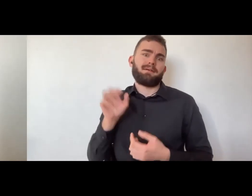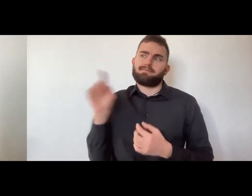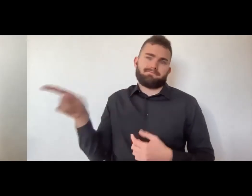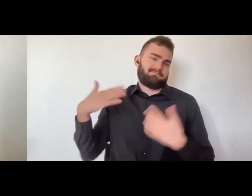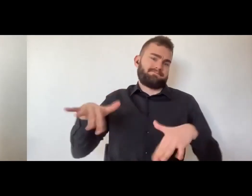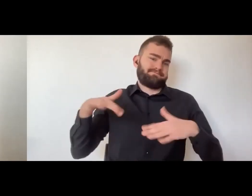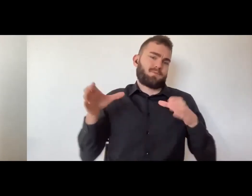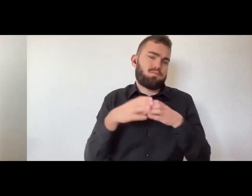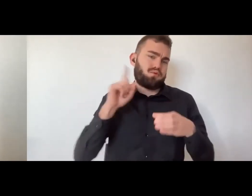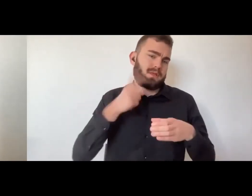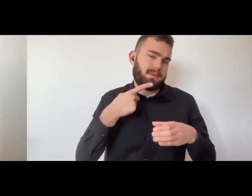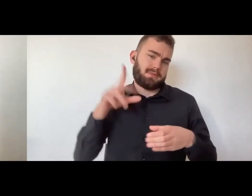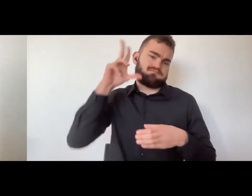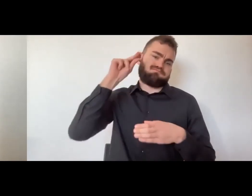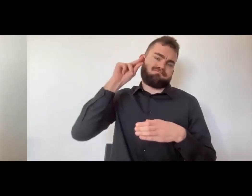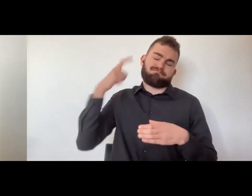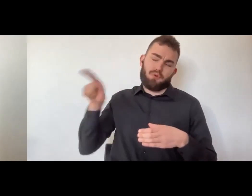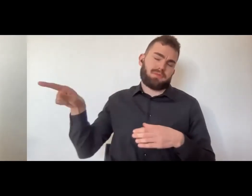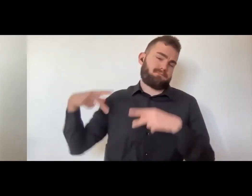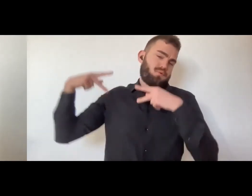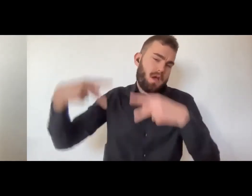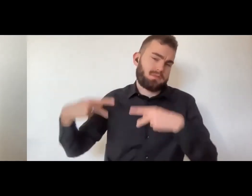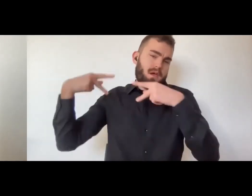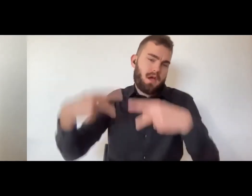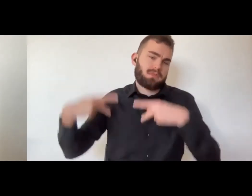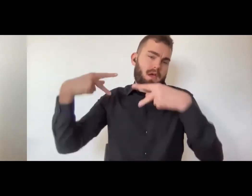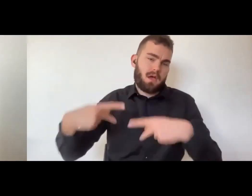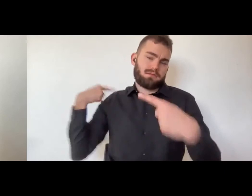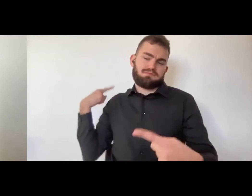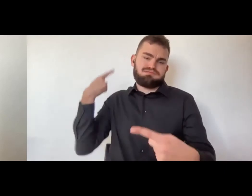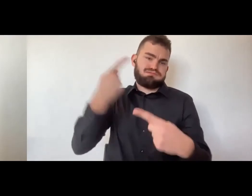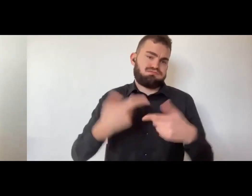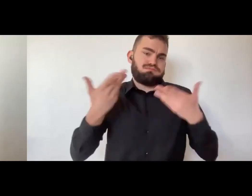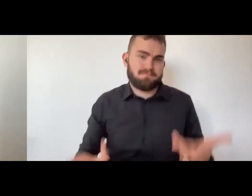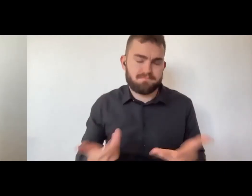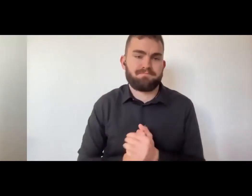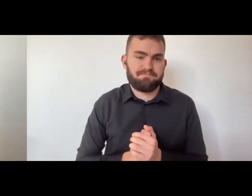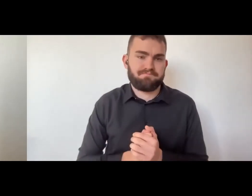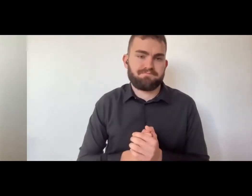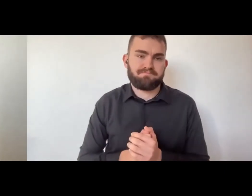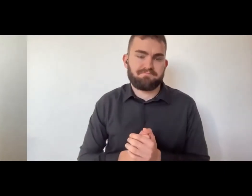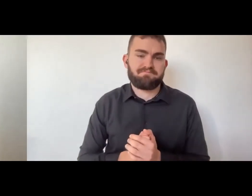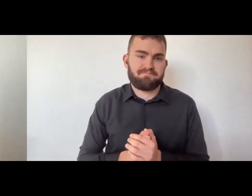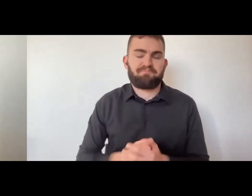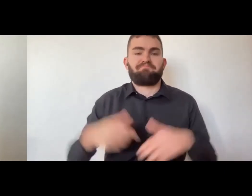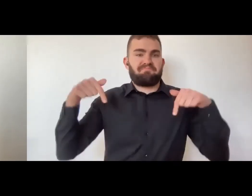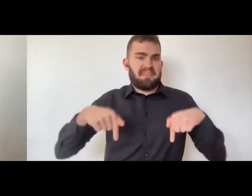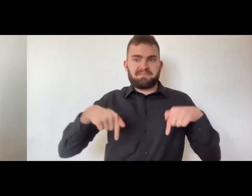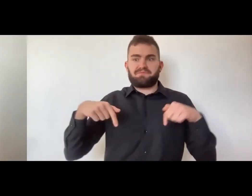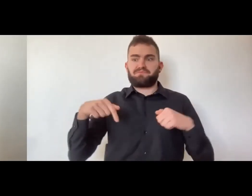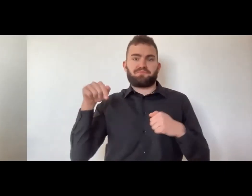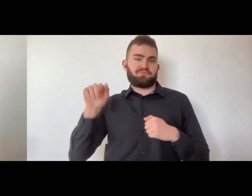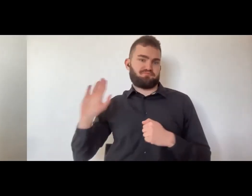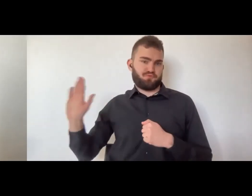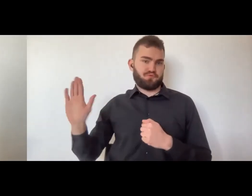scrive e segna canzoni in liss, molto conosciuta nella comunità sorda perché è da anni che